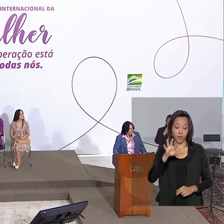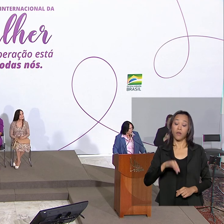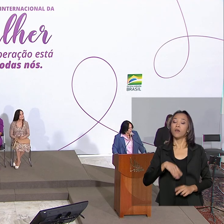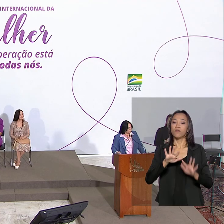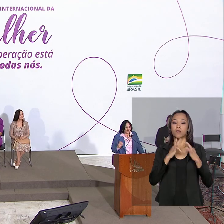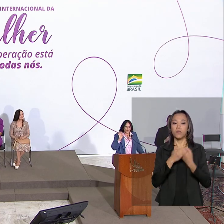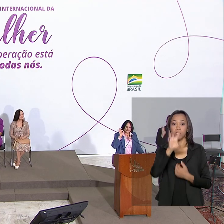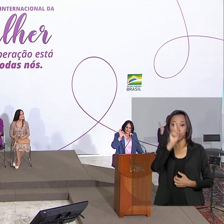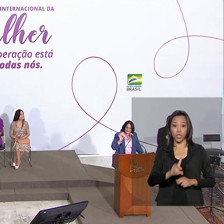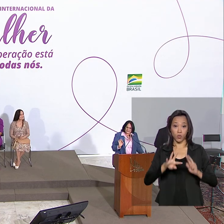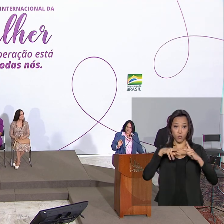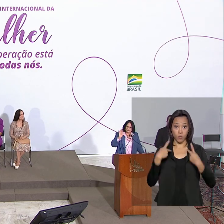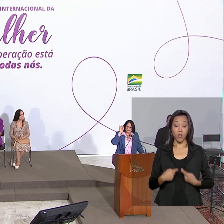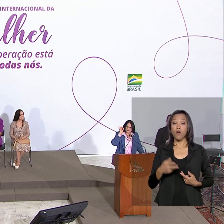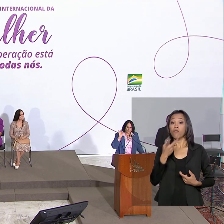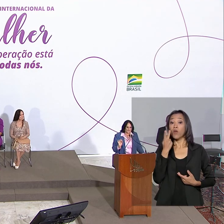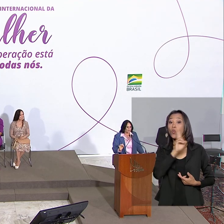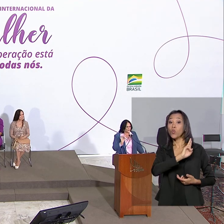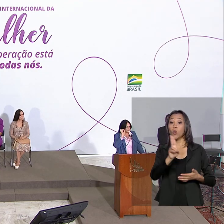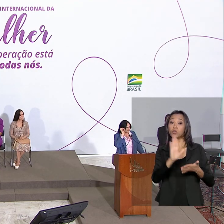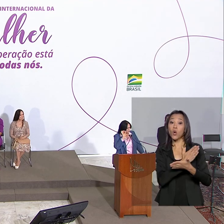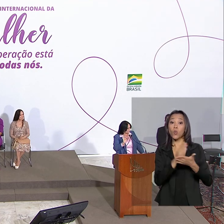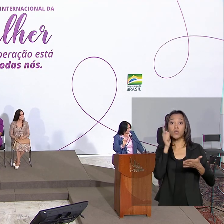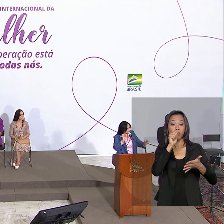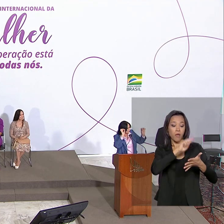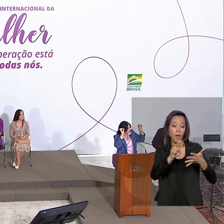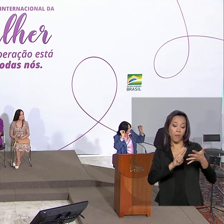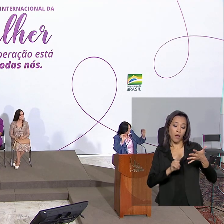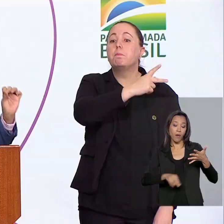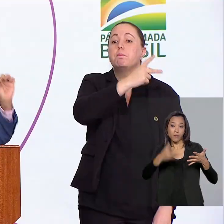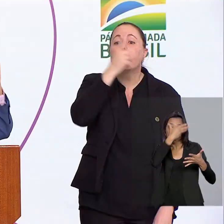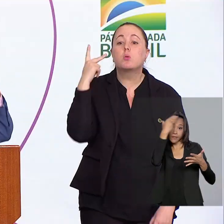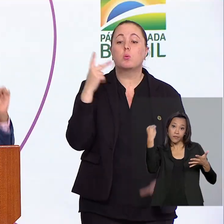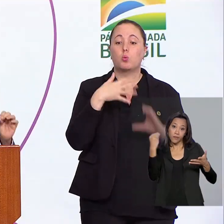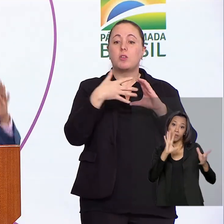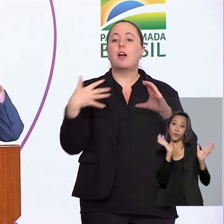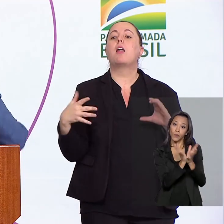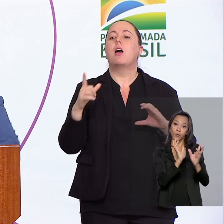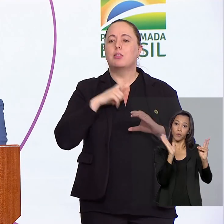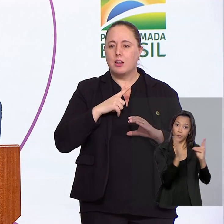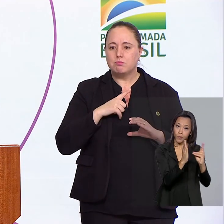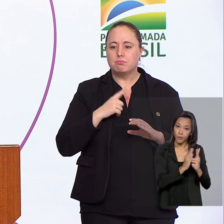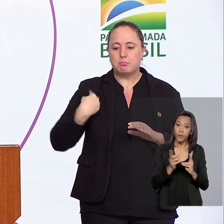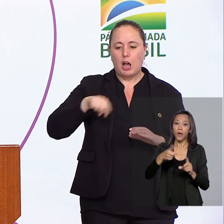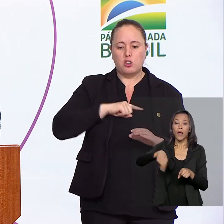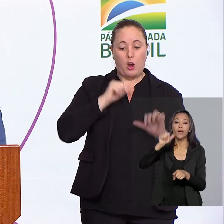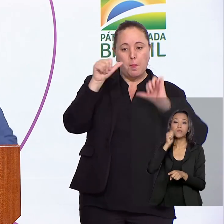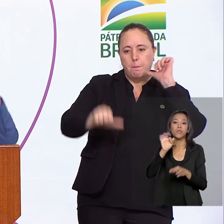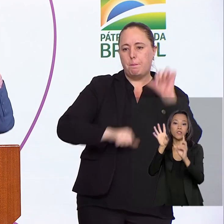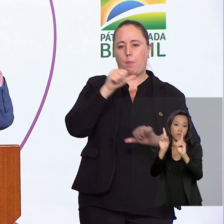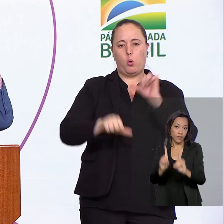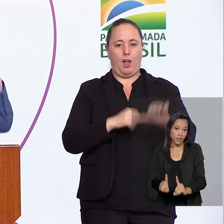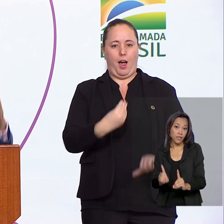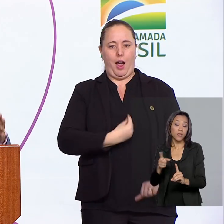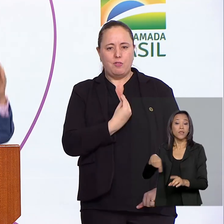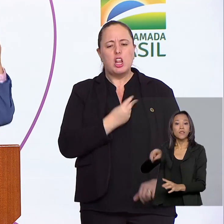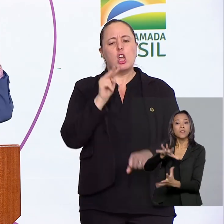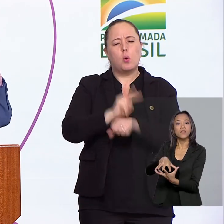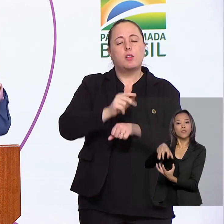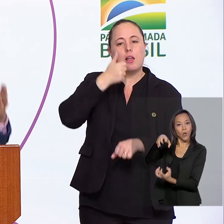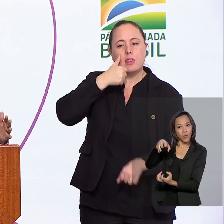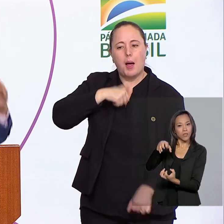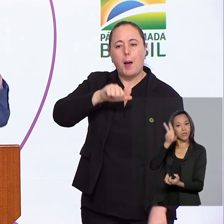citou algumas mulheres esquecidas, entre elas, as indígenas, as mães de deficientes e as idosas.